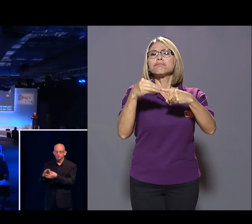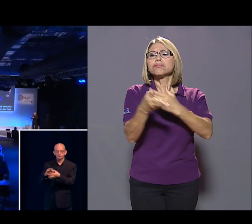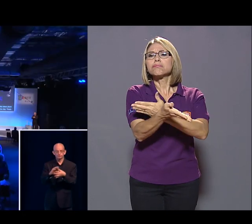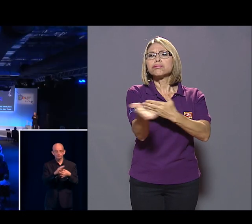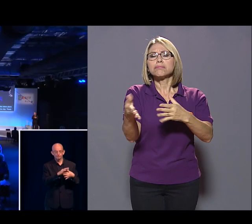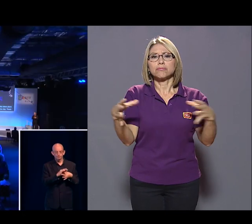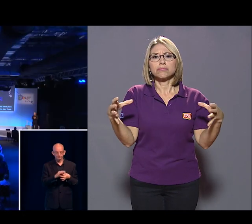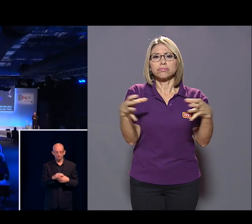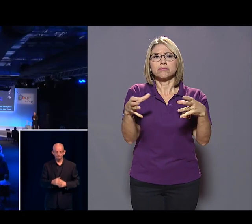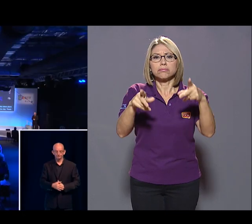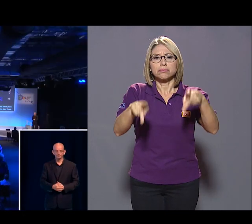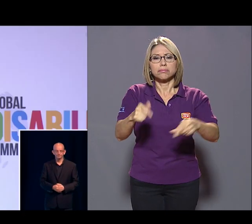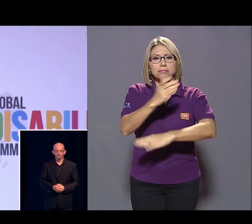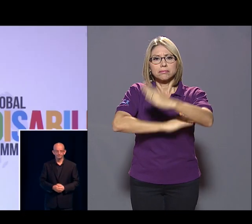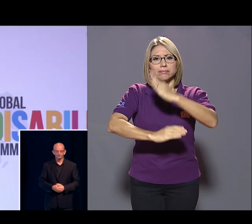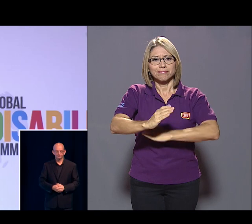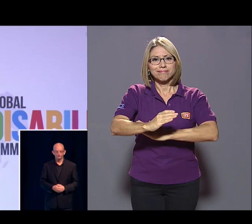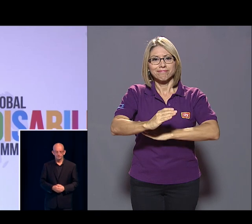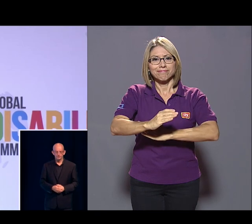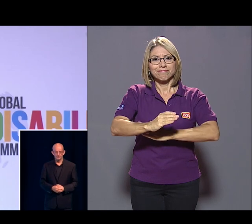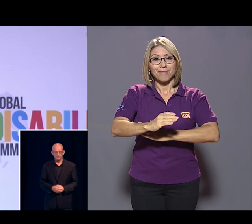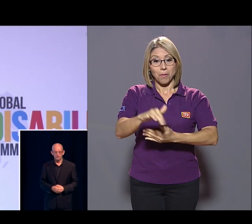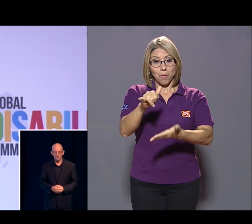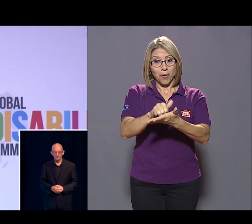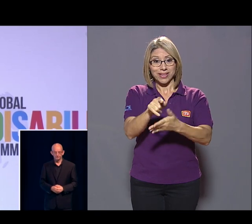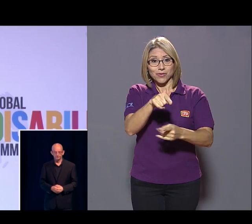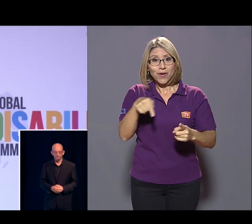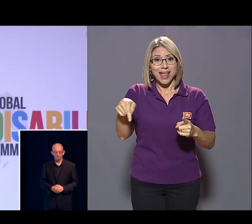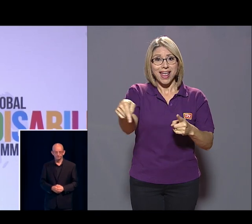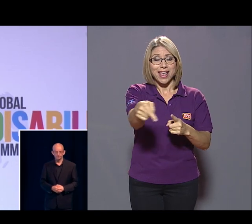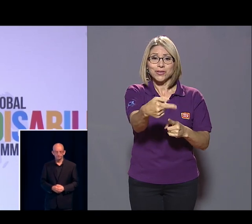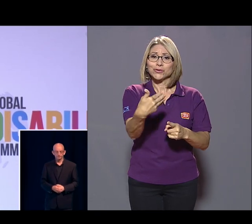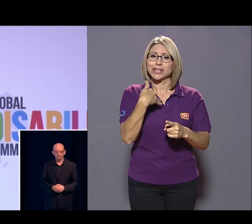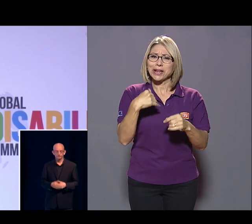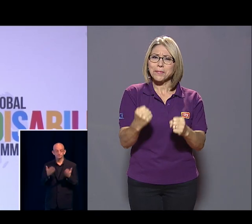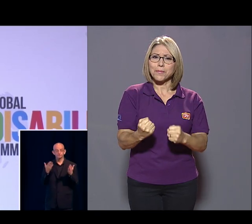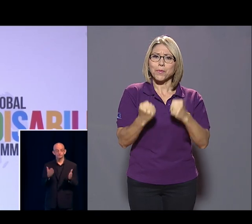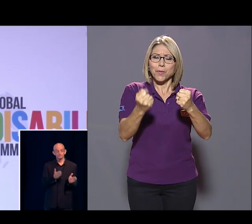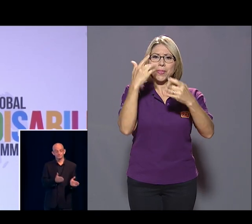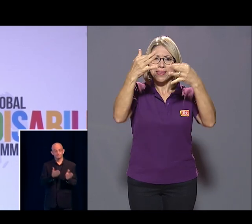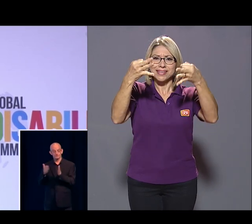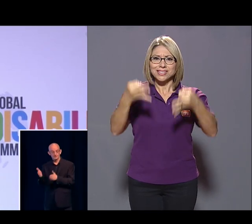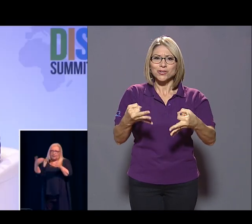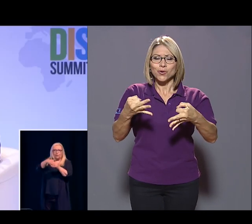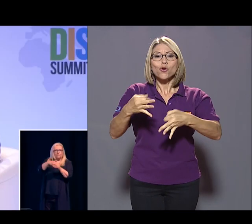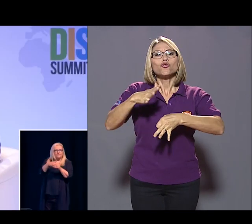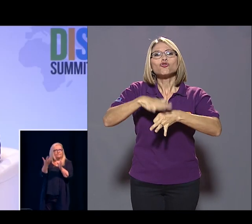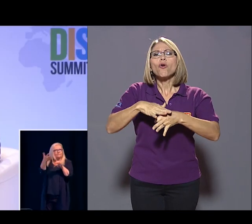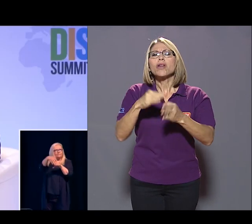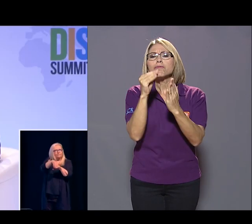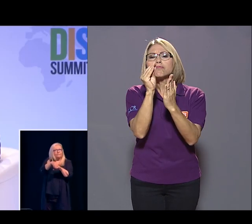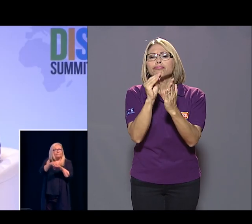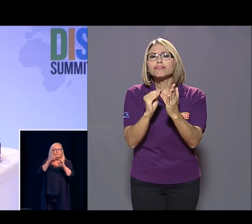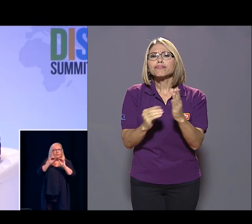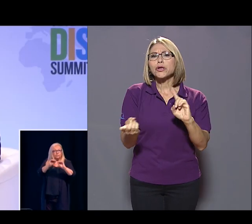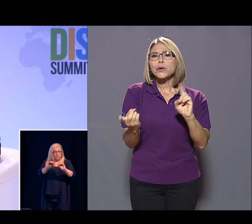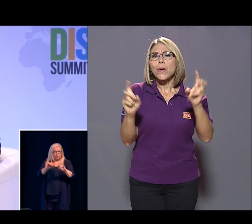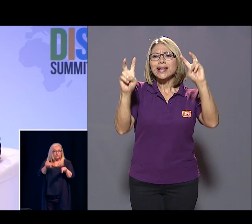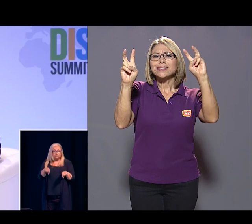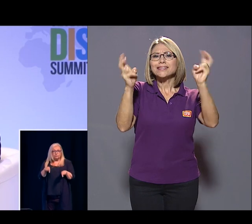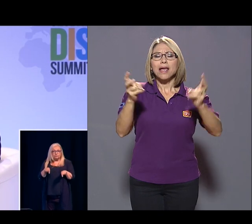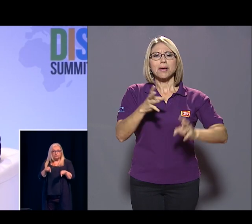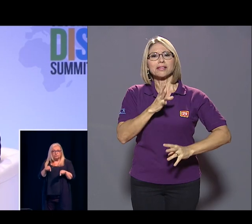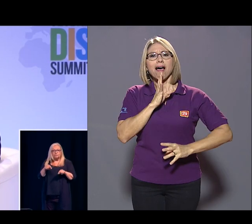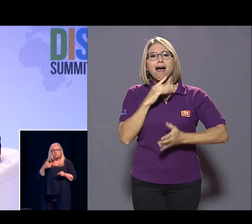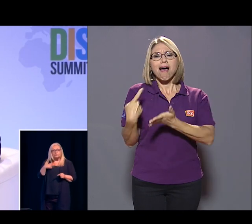movimiento de personas con discapacidad. Es por ello que este colectivo tiene el poder de decisión con respecto a la agenda de temas a tratar